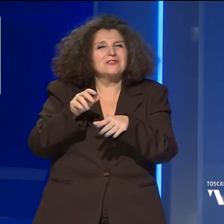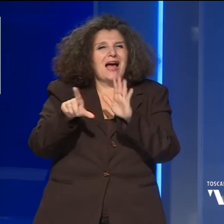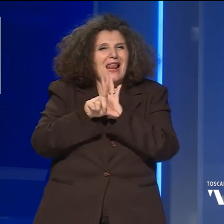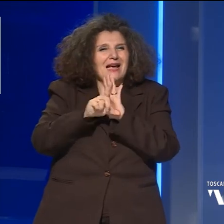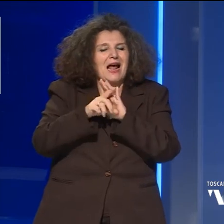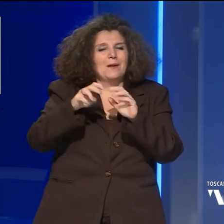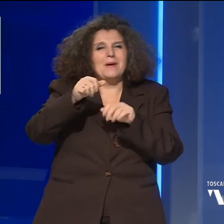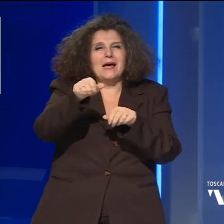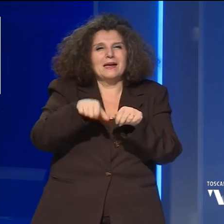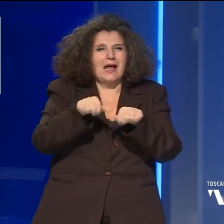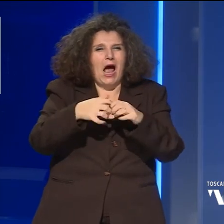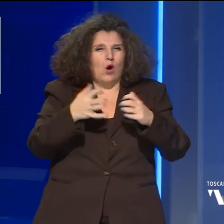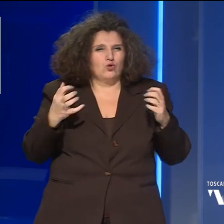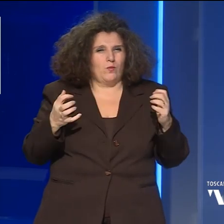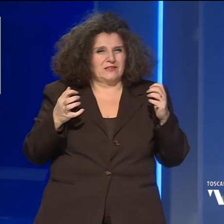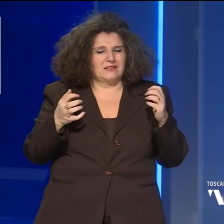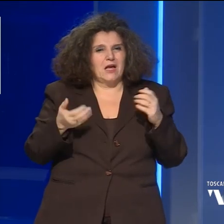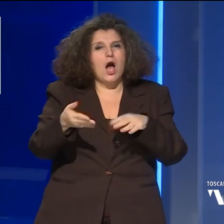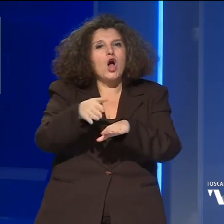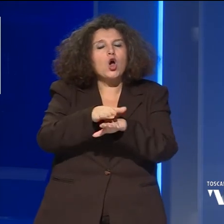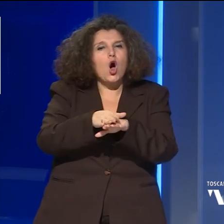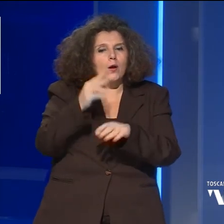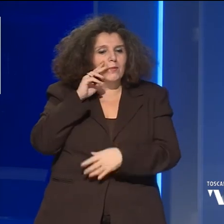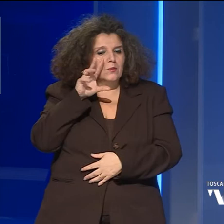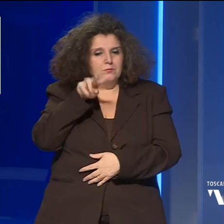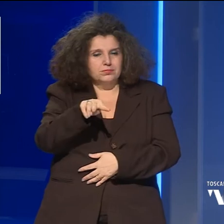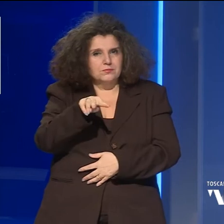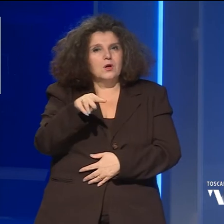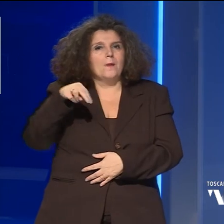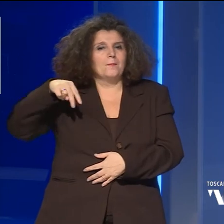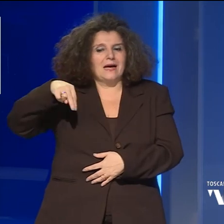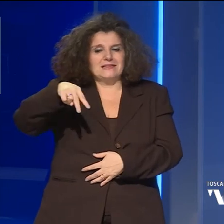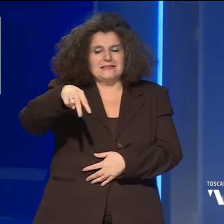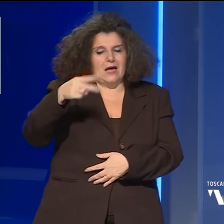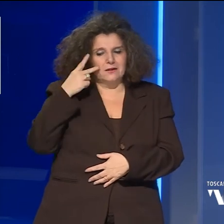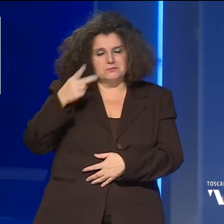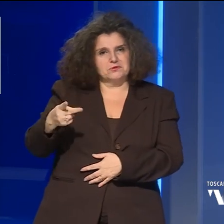'autopsia. La presenza del corpo è stata segnalata da un passante.